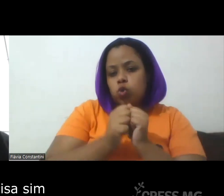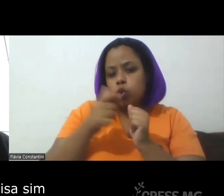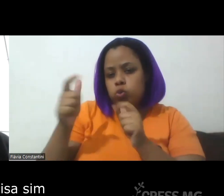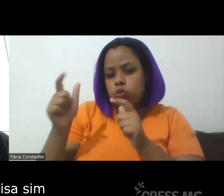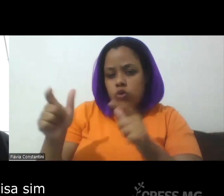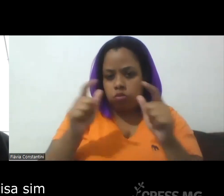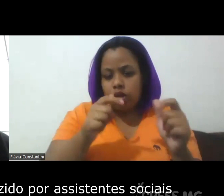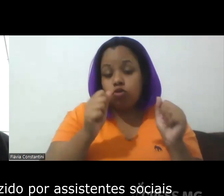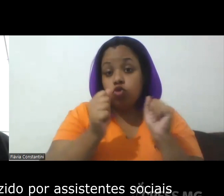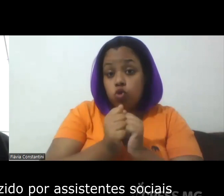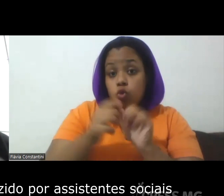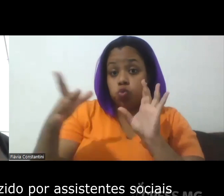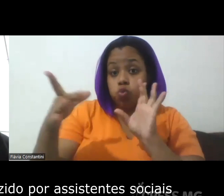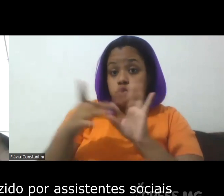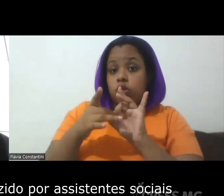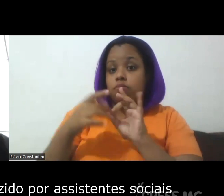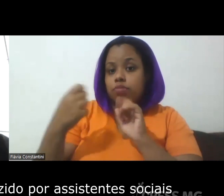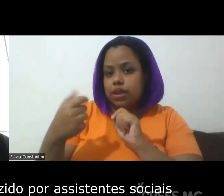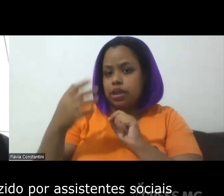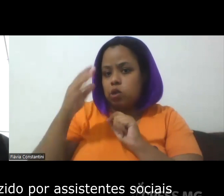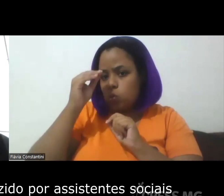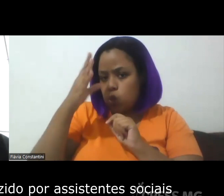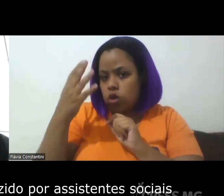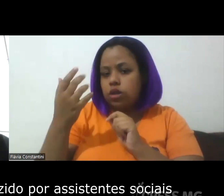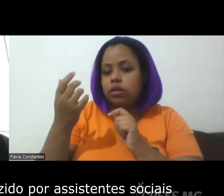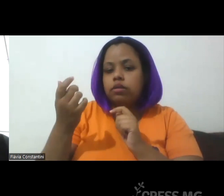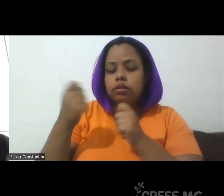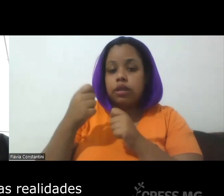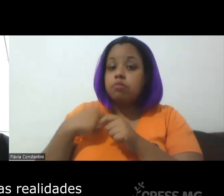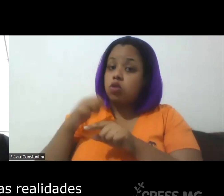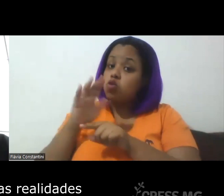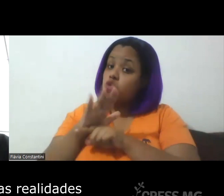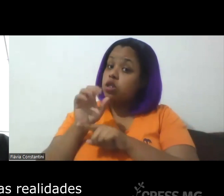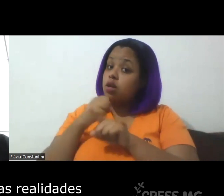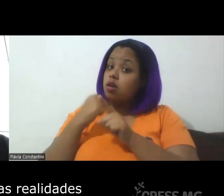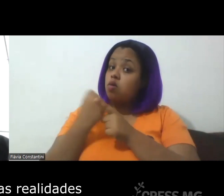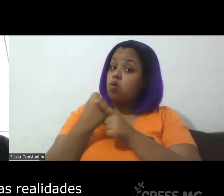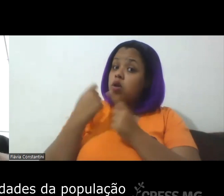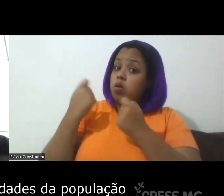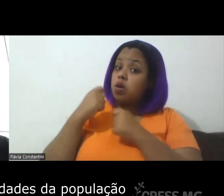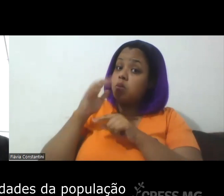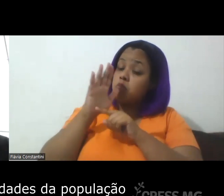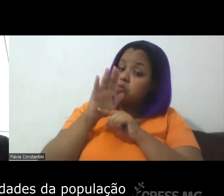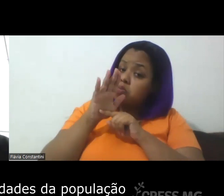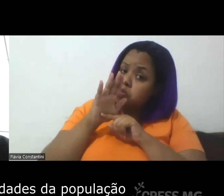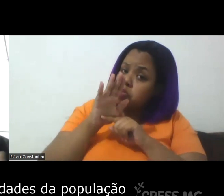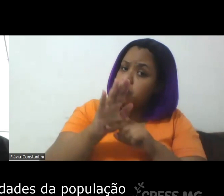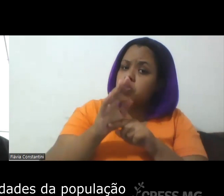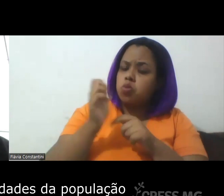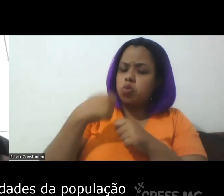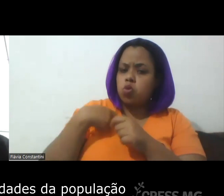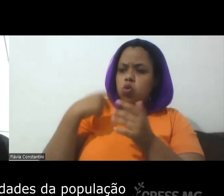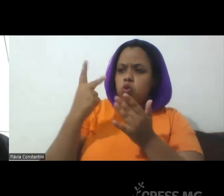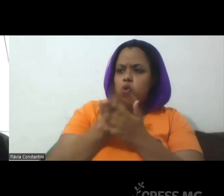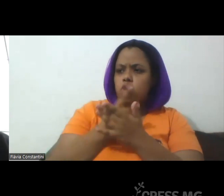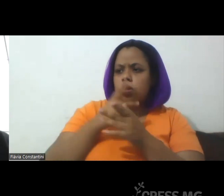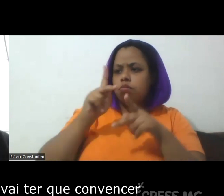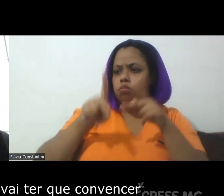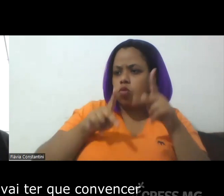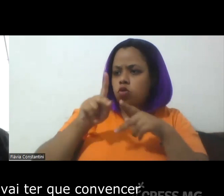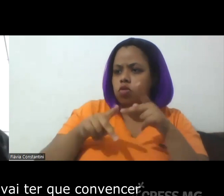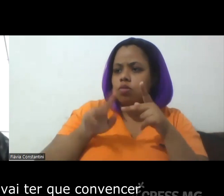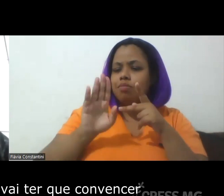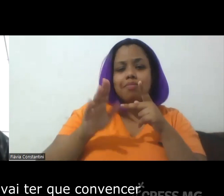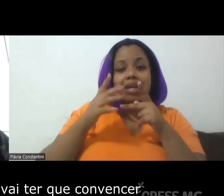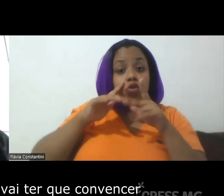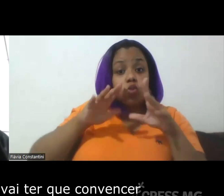precisa sim do conhecimento produzido por assistentes sociais sobre essas realidades sobre as necessidades da população mas